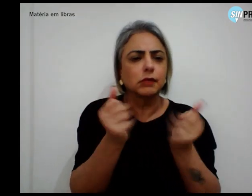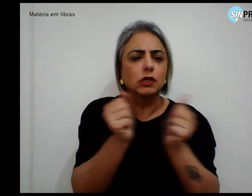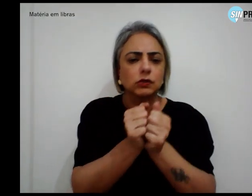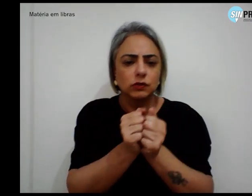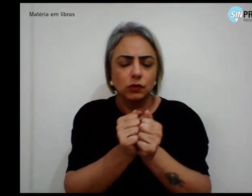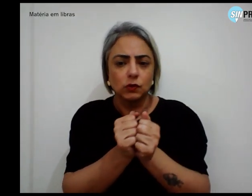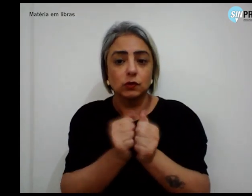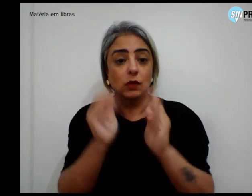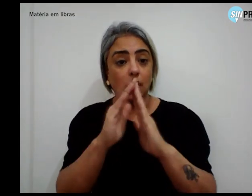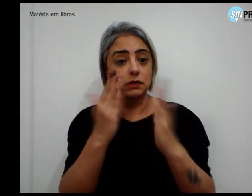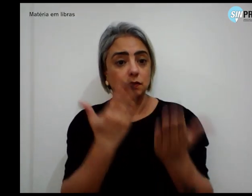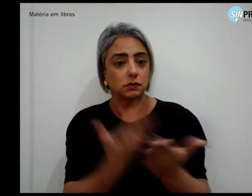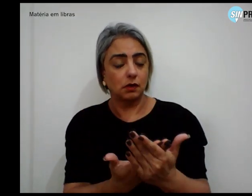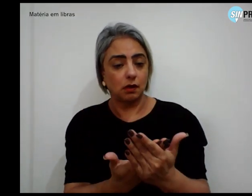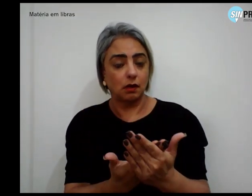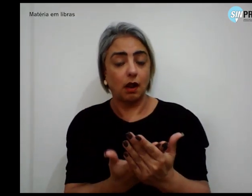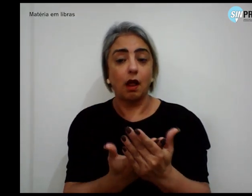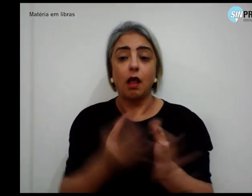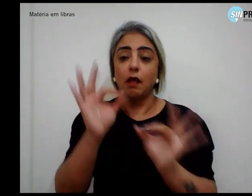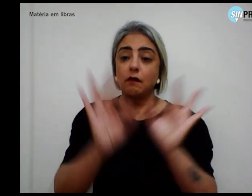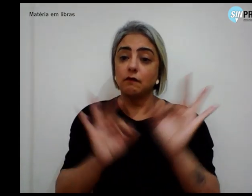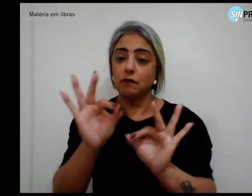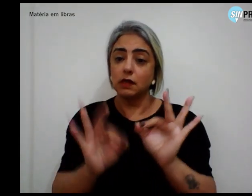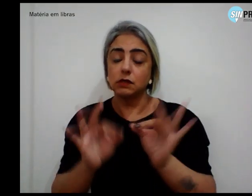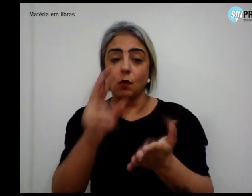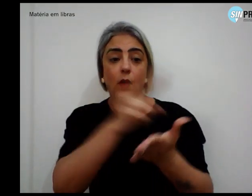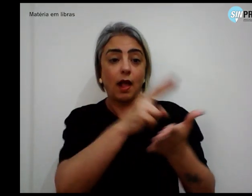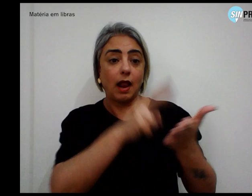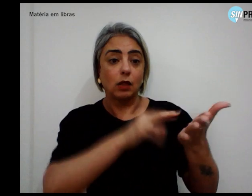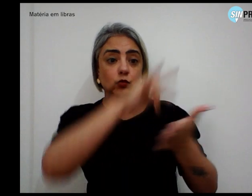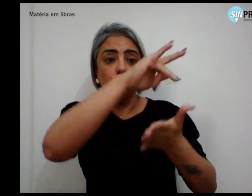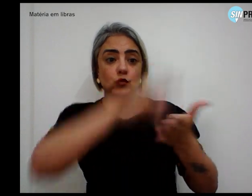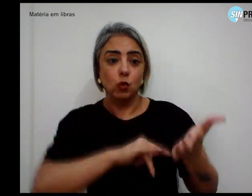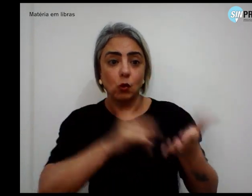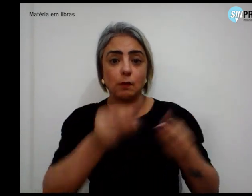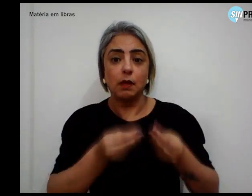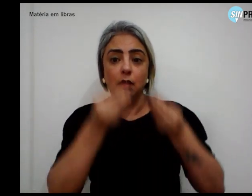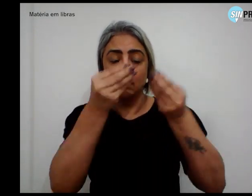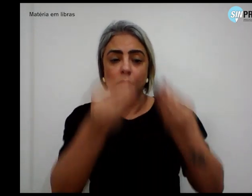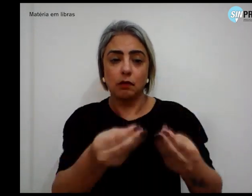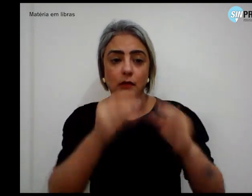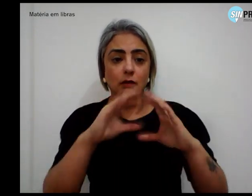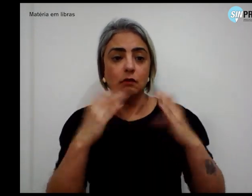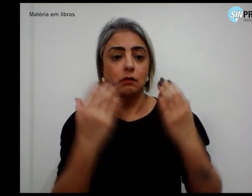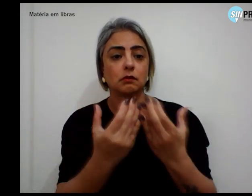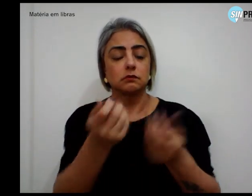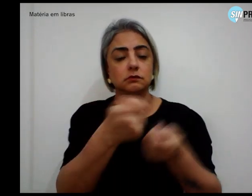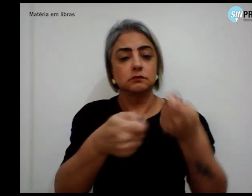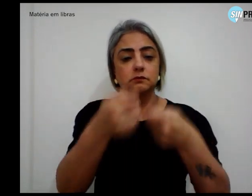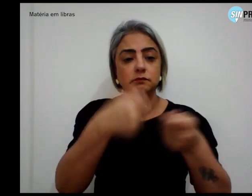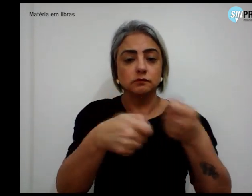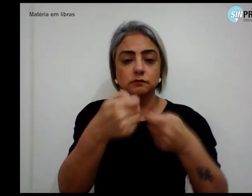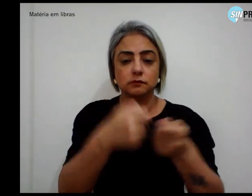escolas e elaborar um relatório que será entregue pela Comissão de Negociação à